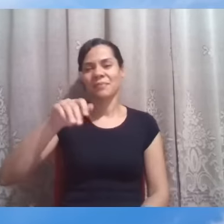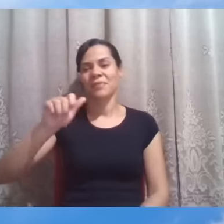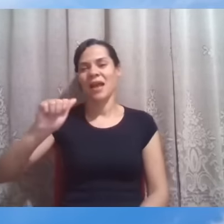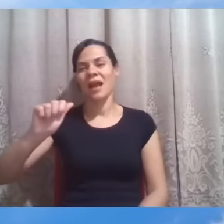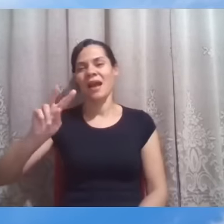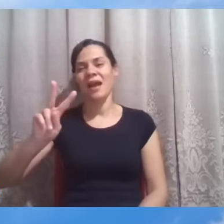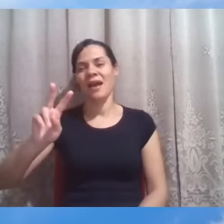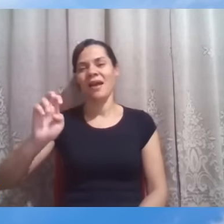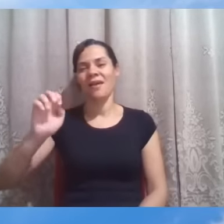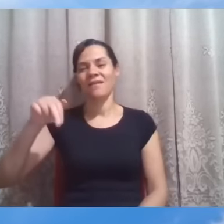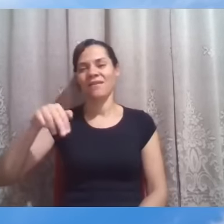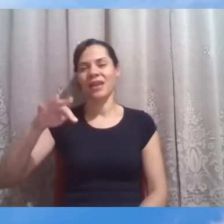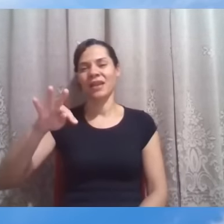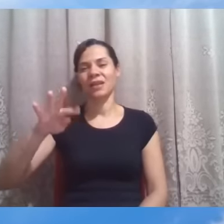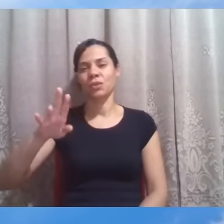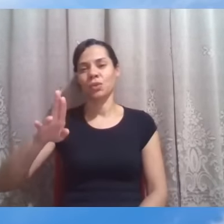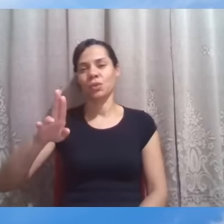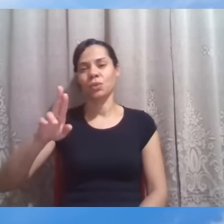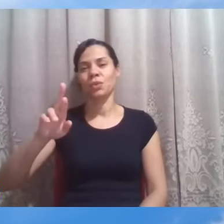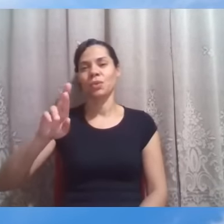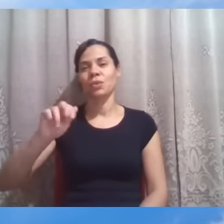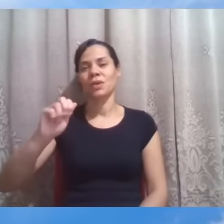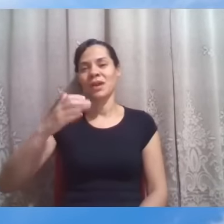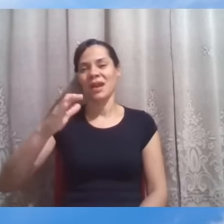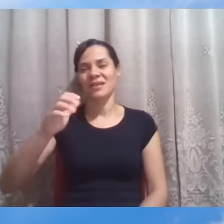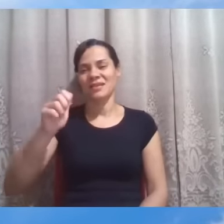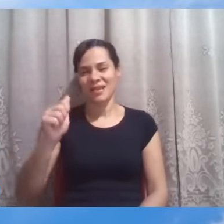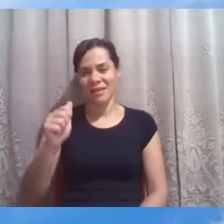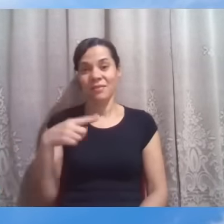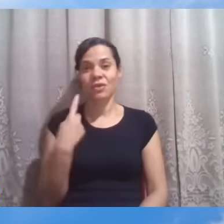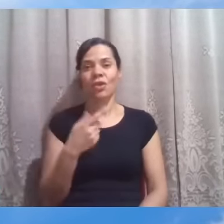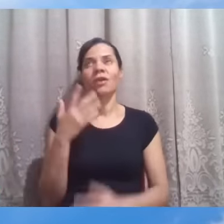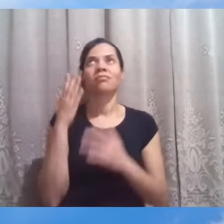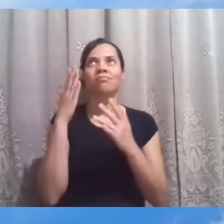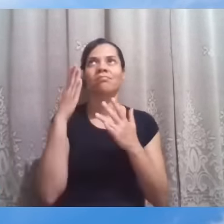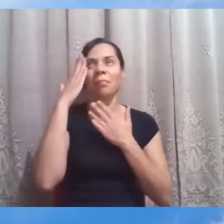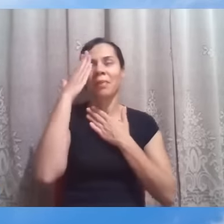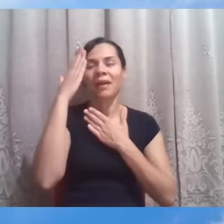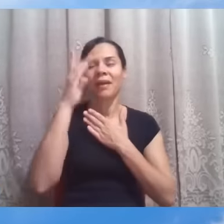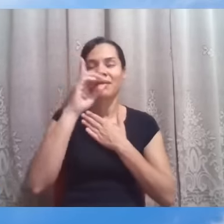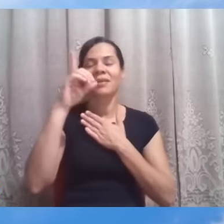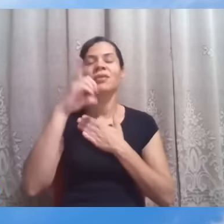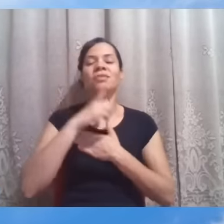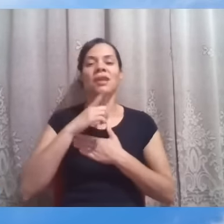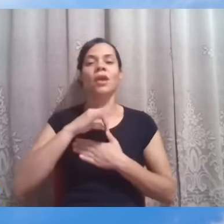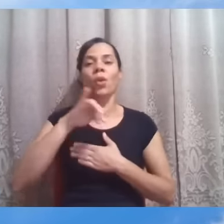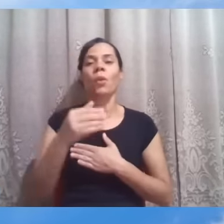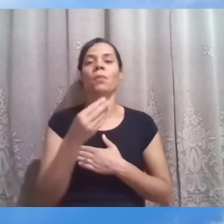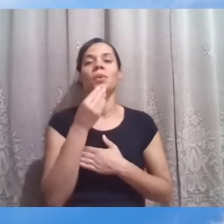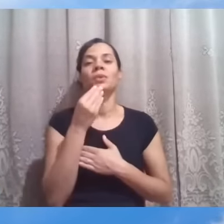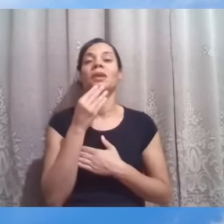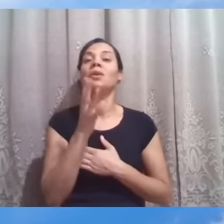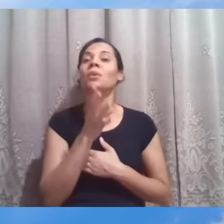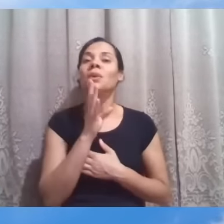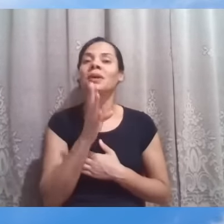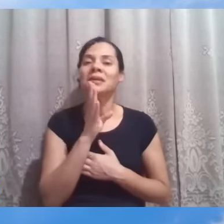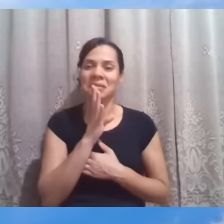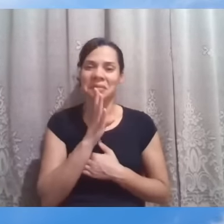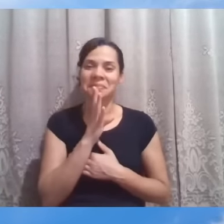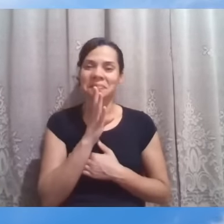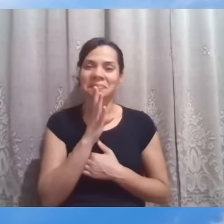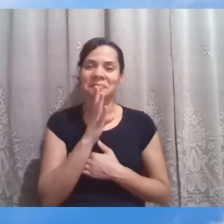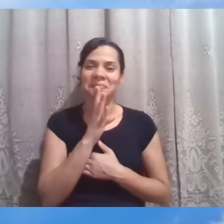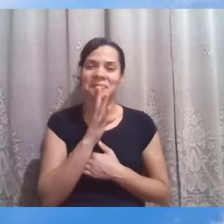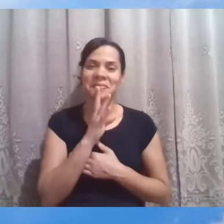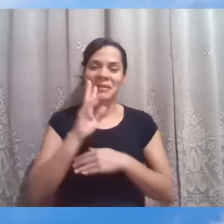ali para os discípulos. E nós, graças ao alto, temos a oportunidade de acessar esses bastidores. O que veio antes do Sermão das Bem